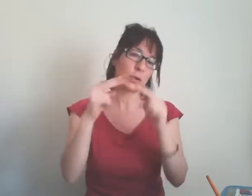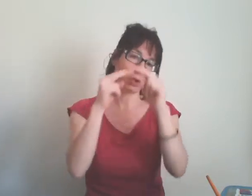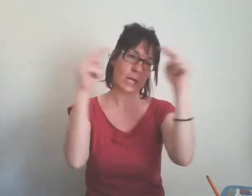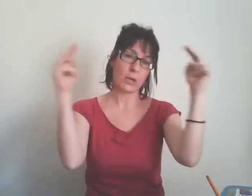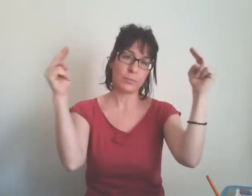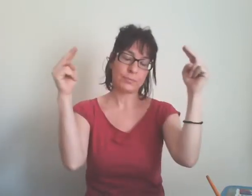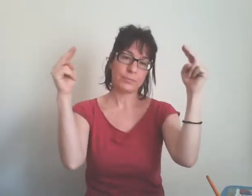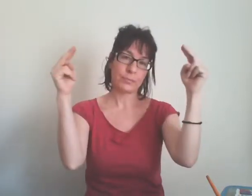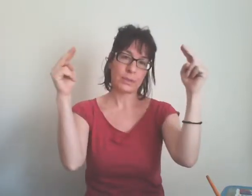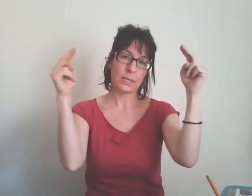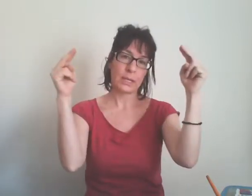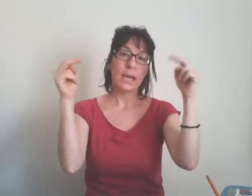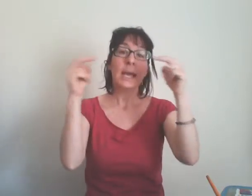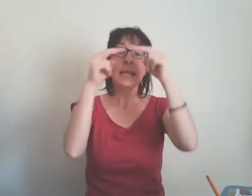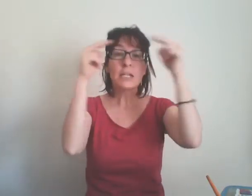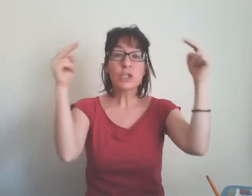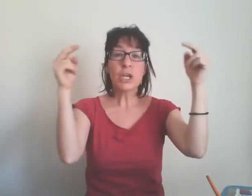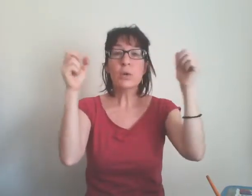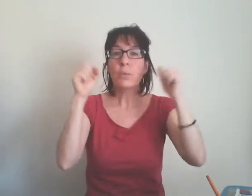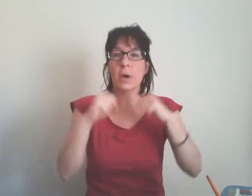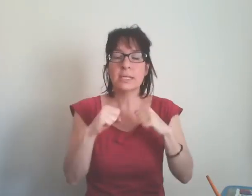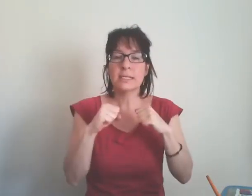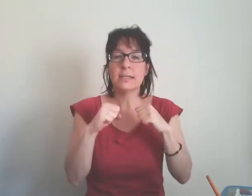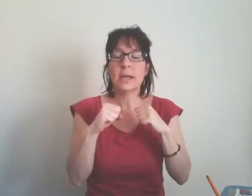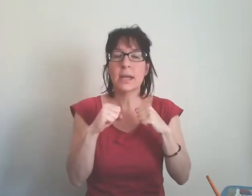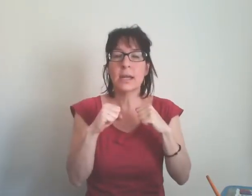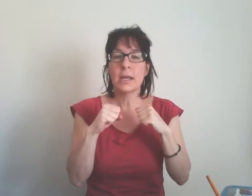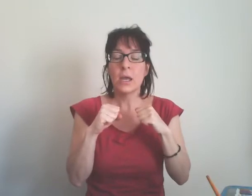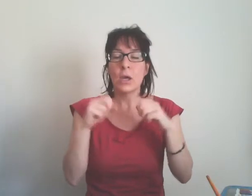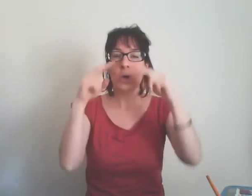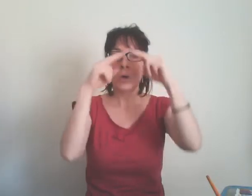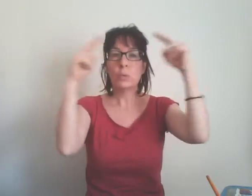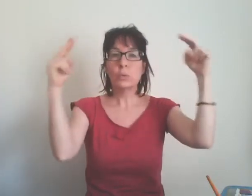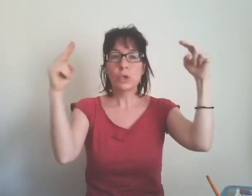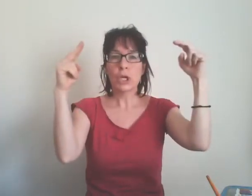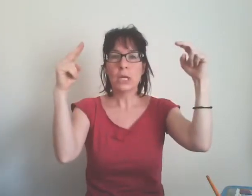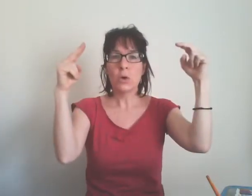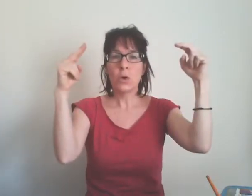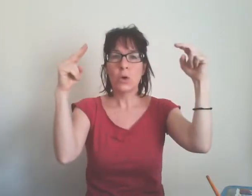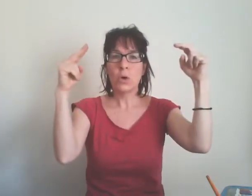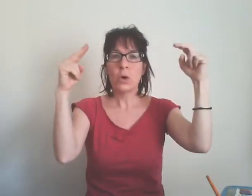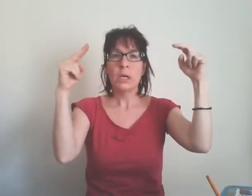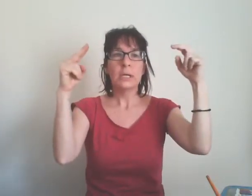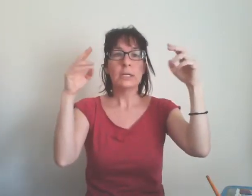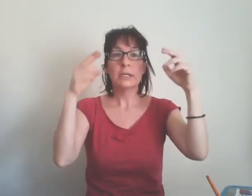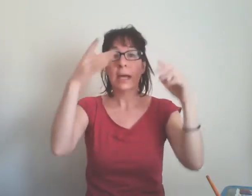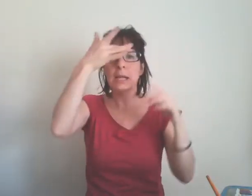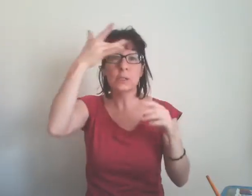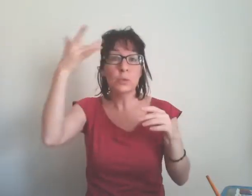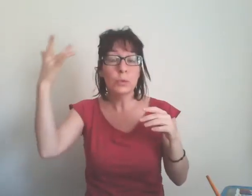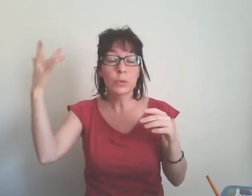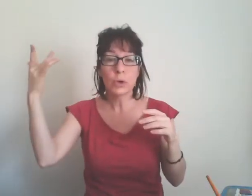cielo il cielo può essere un cielo azzurro